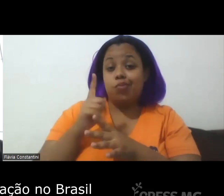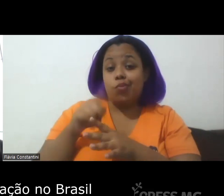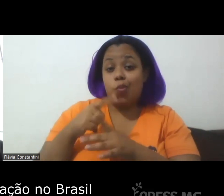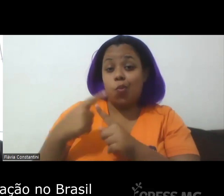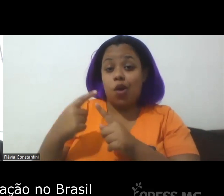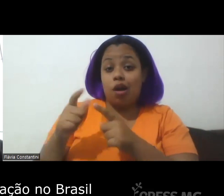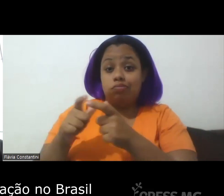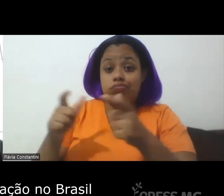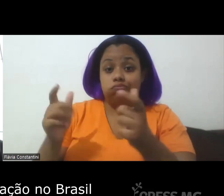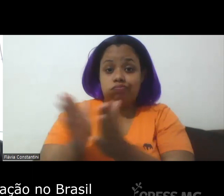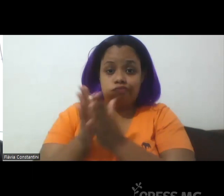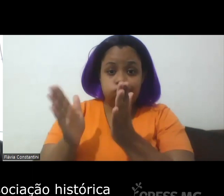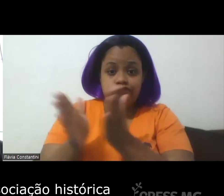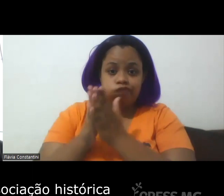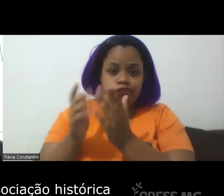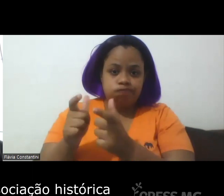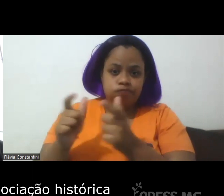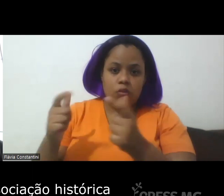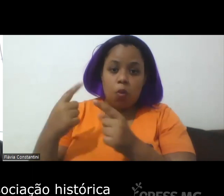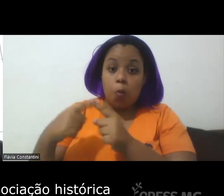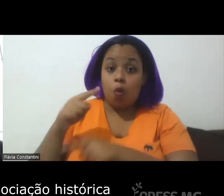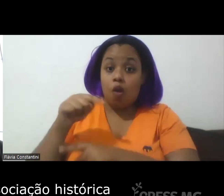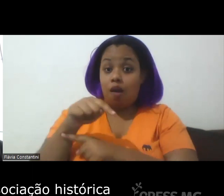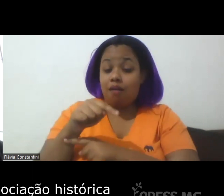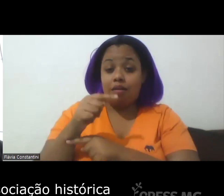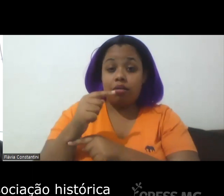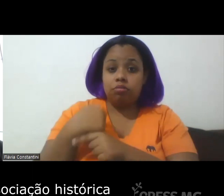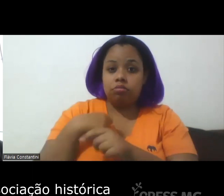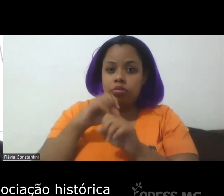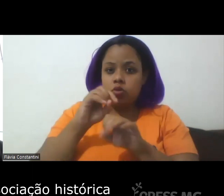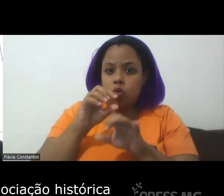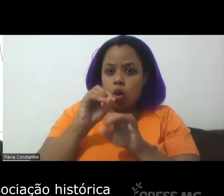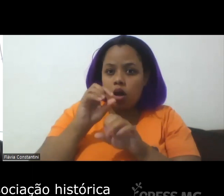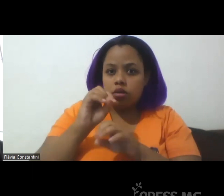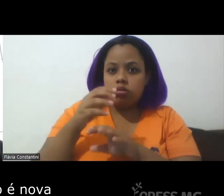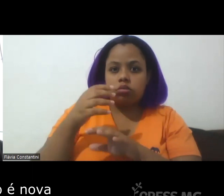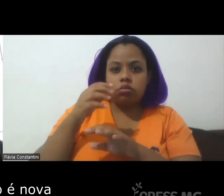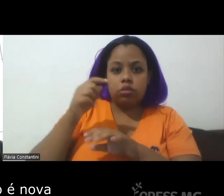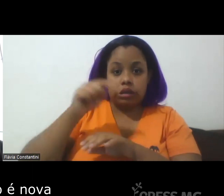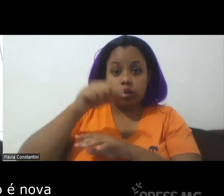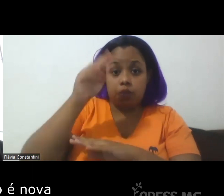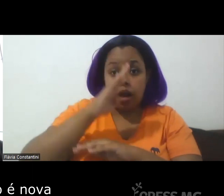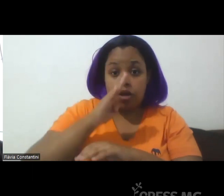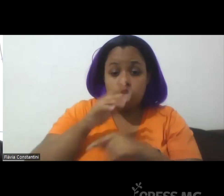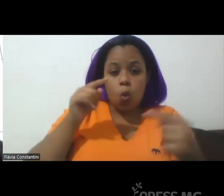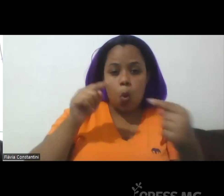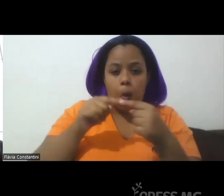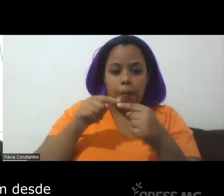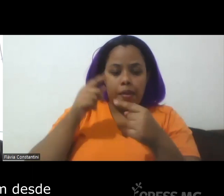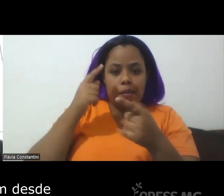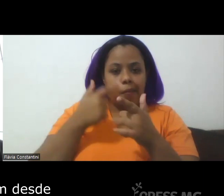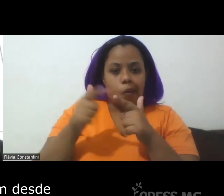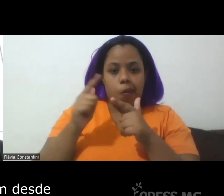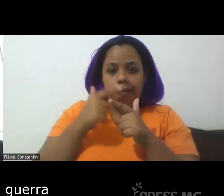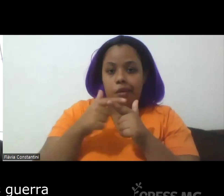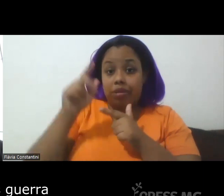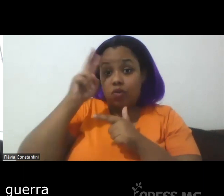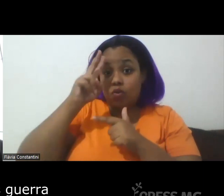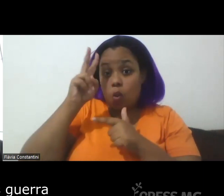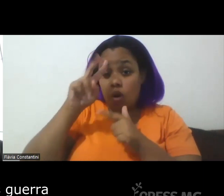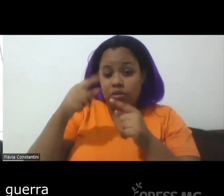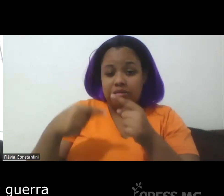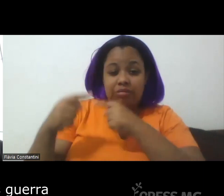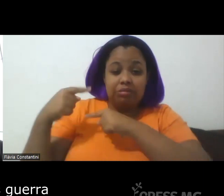então, educação no Brasil tem essa associação histórica, ela não é nova, ela vem desde